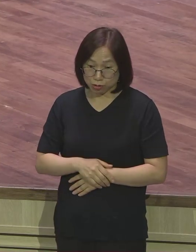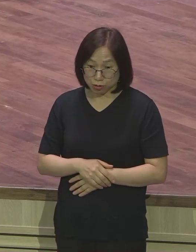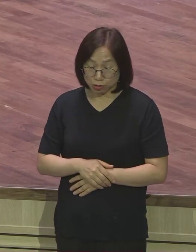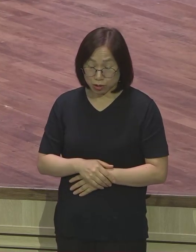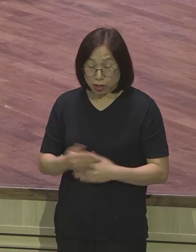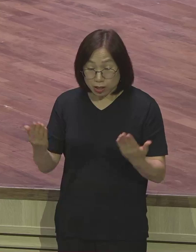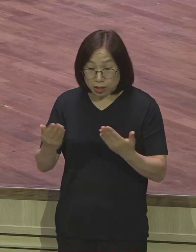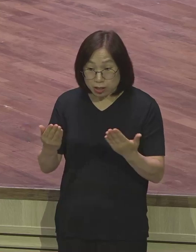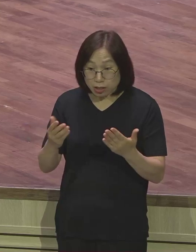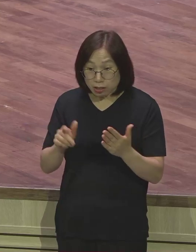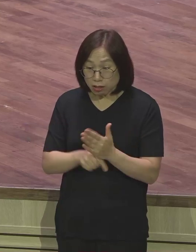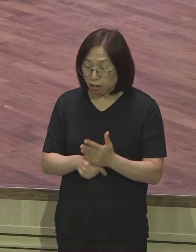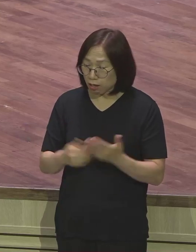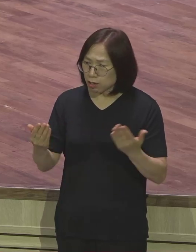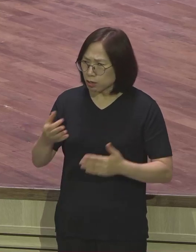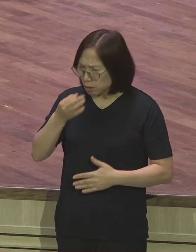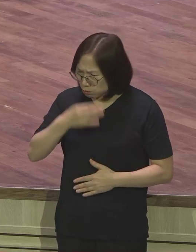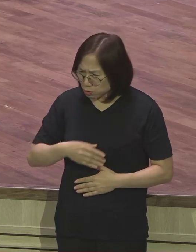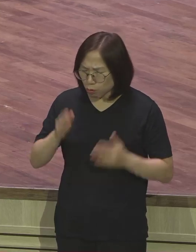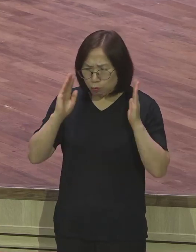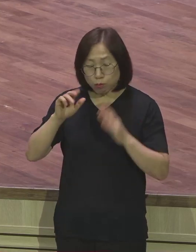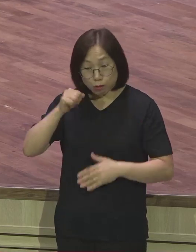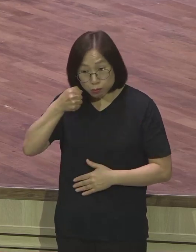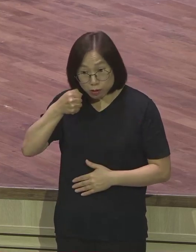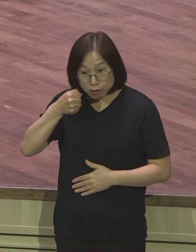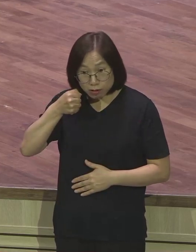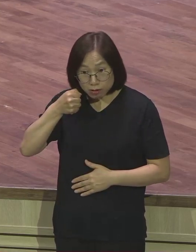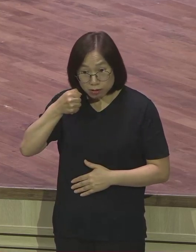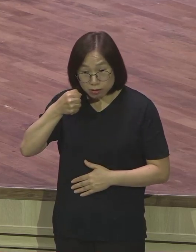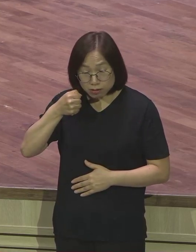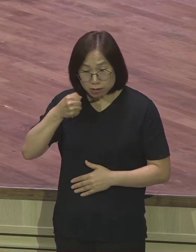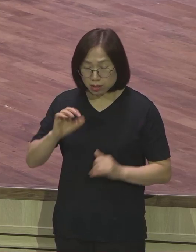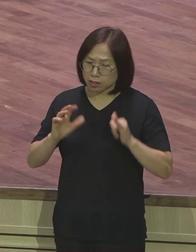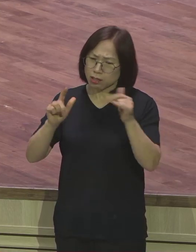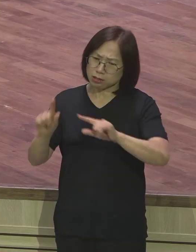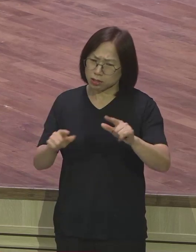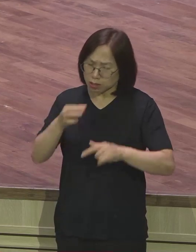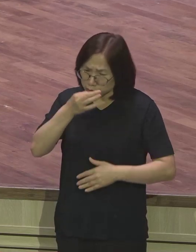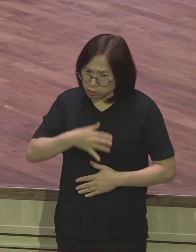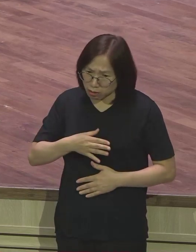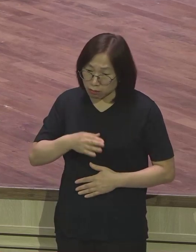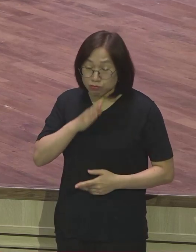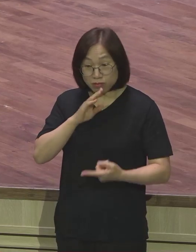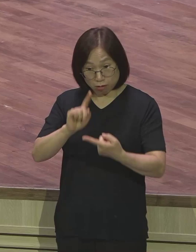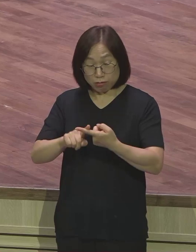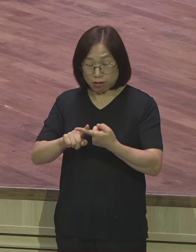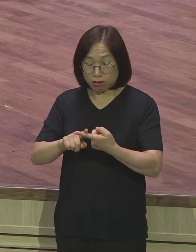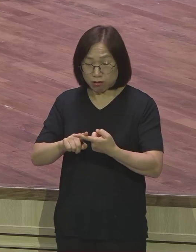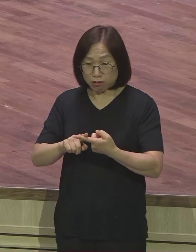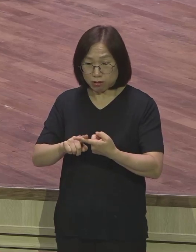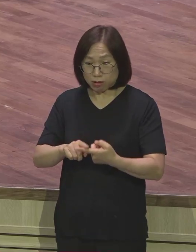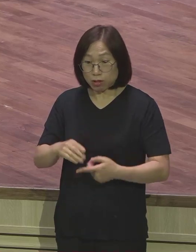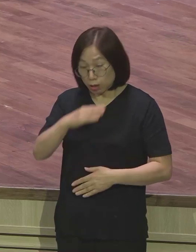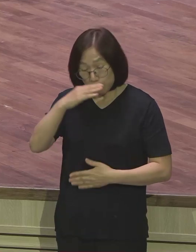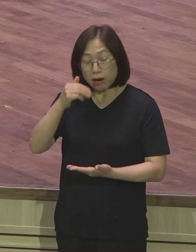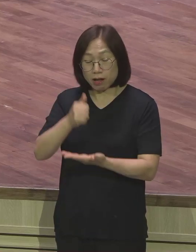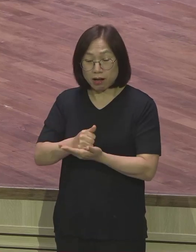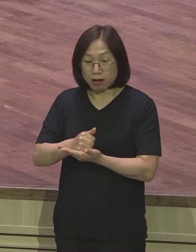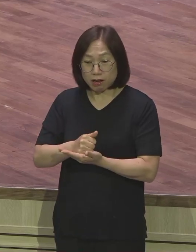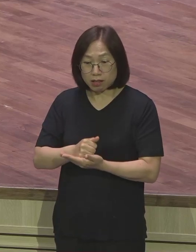일이 힘들다 공부가 어렵다 세상 살기 힘들다 당연하죠 그게 정상입니다 그래서 우리에게 뭘